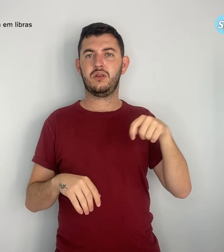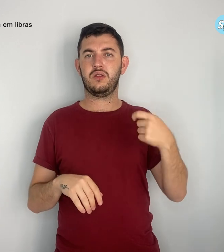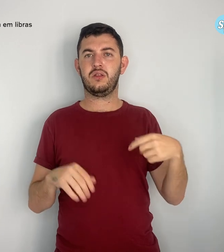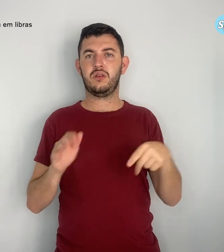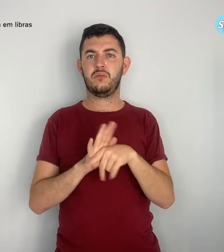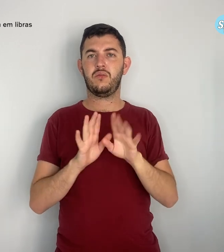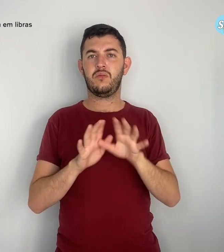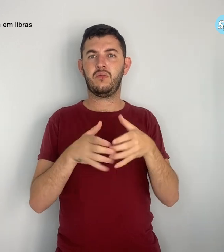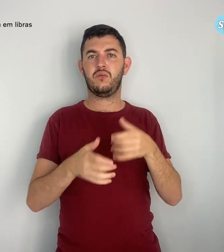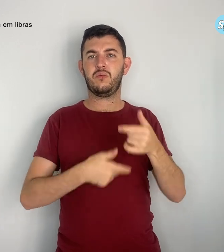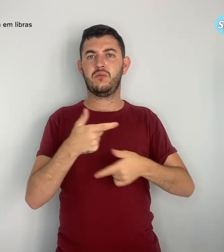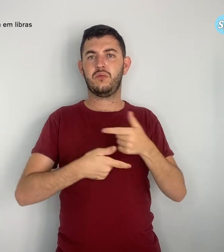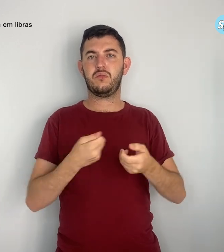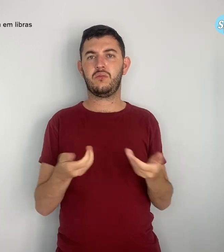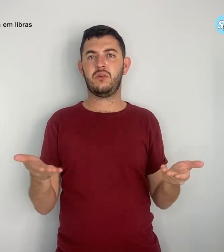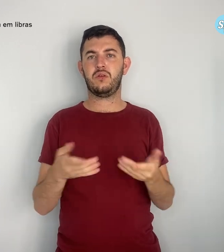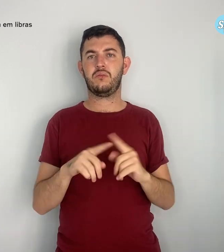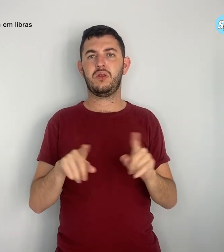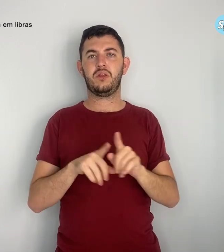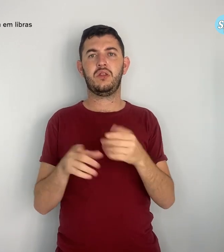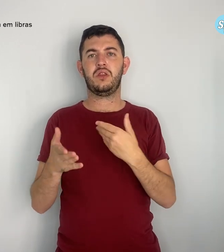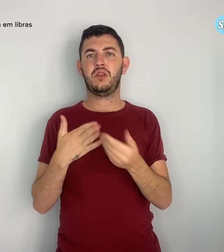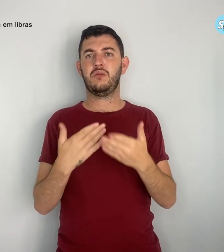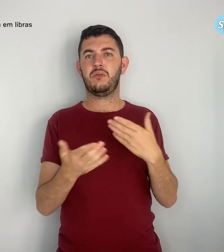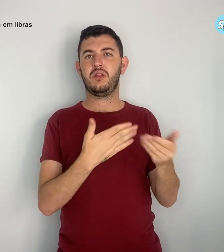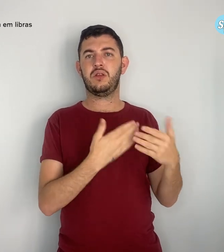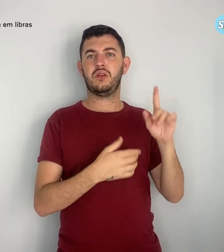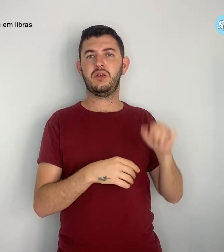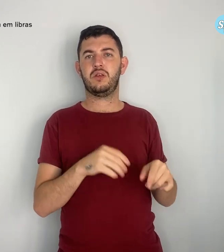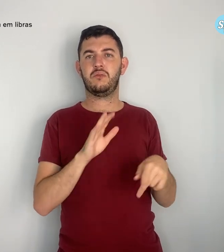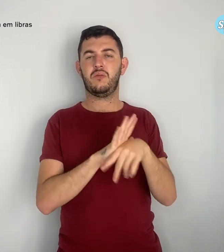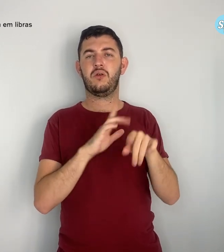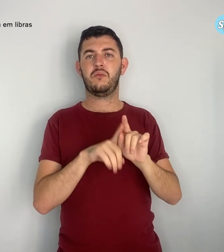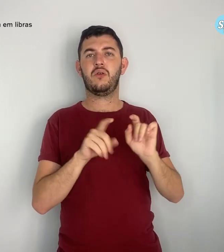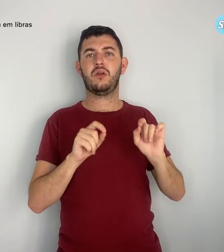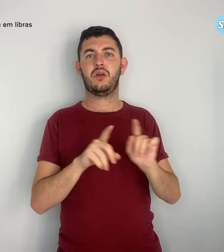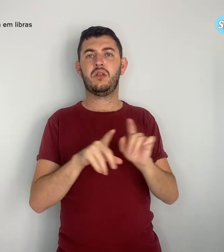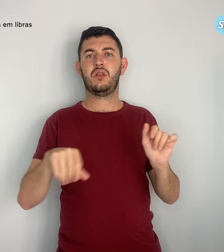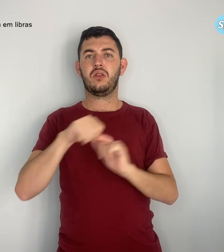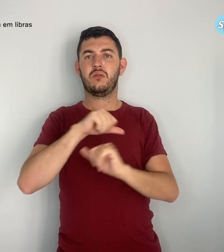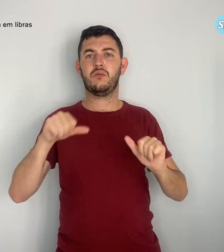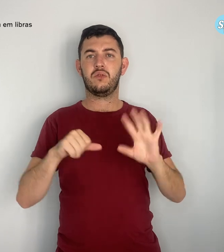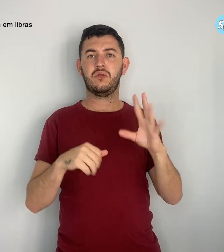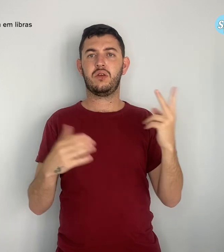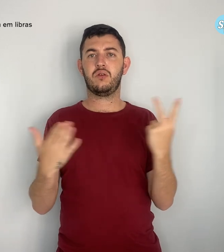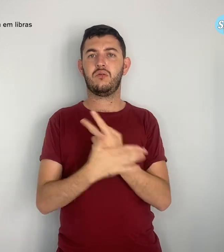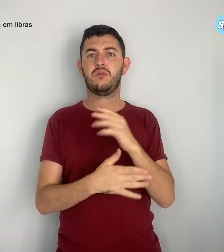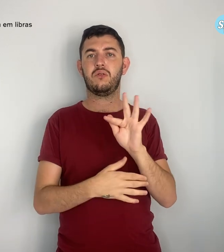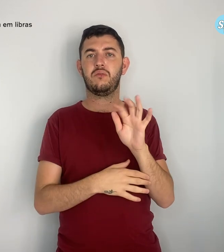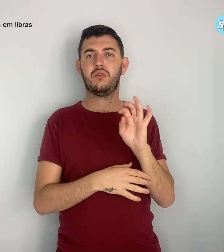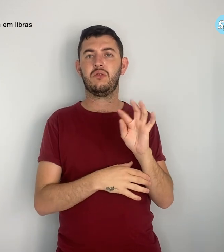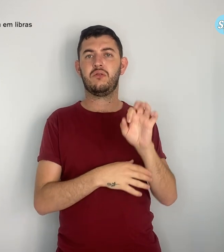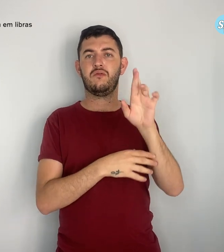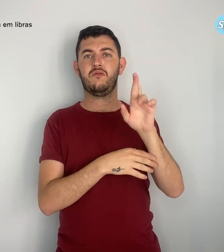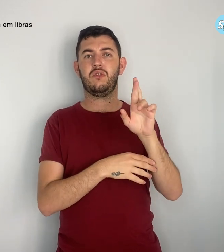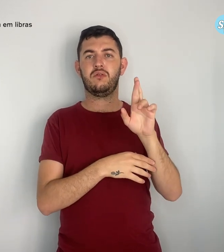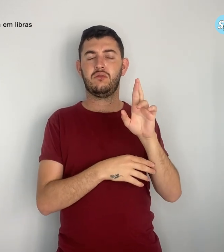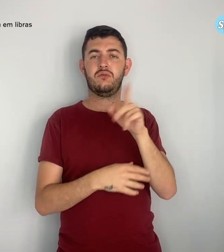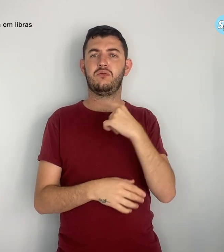Independente das mudanças geradas pelos mais diversos fatores, é preciso insistir